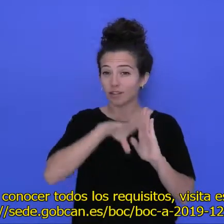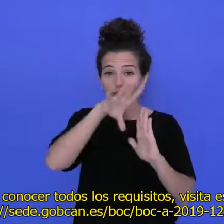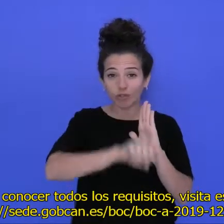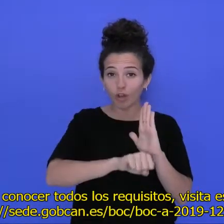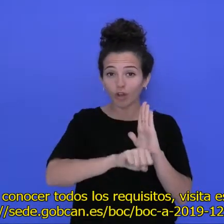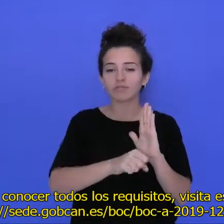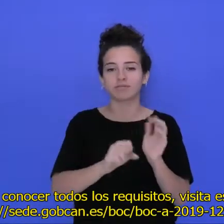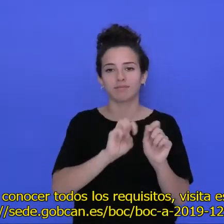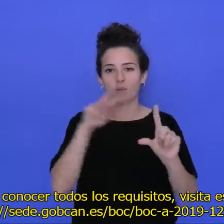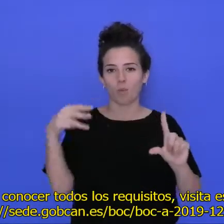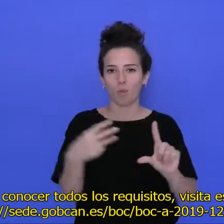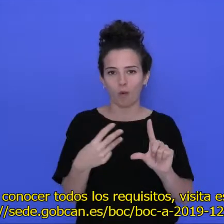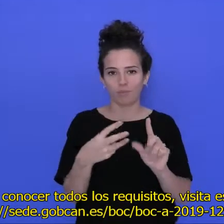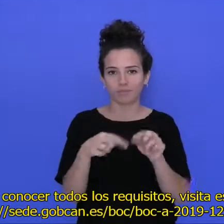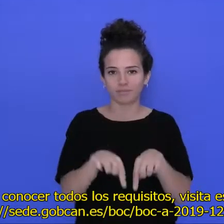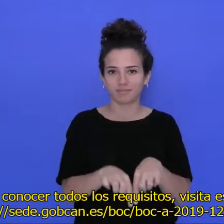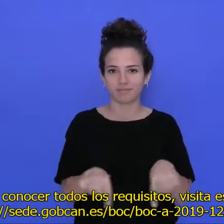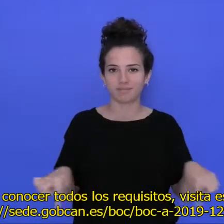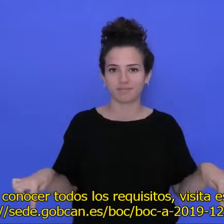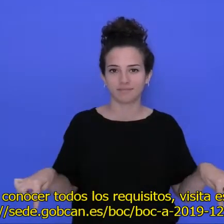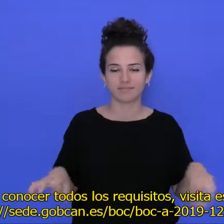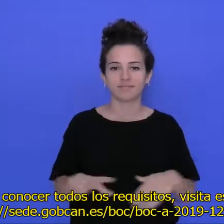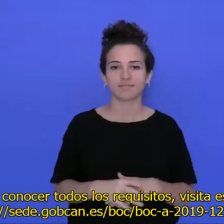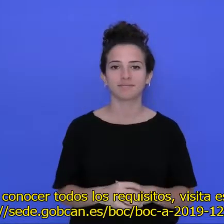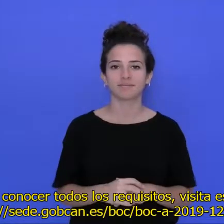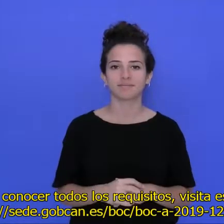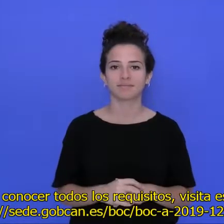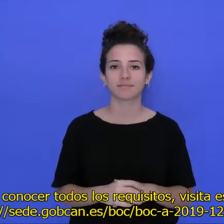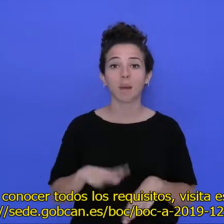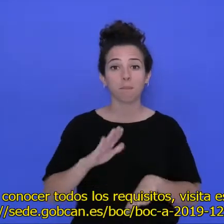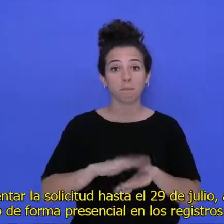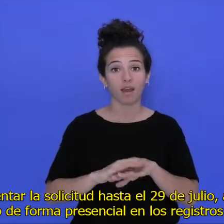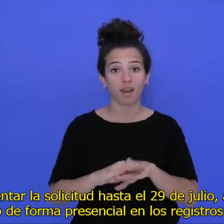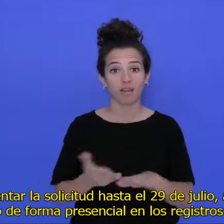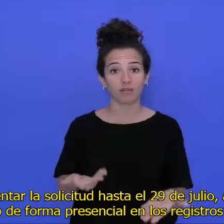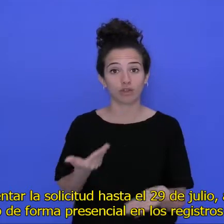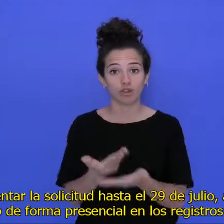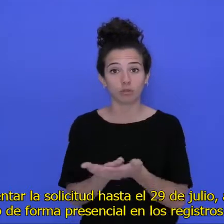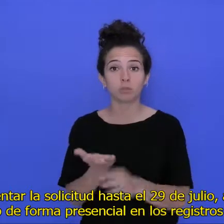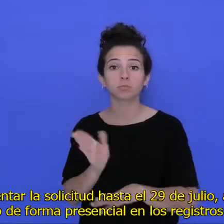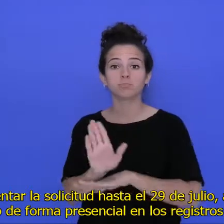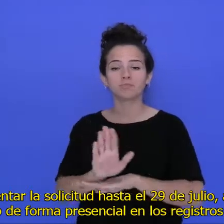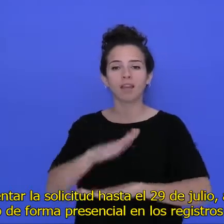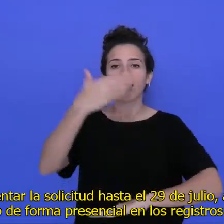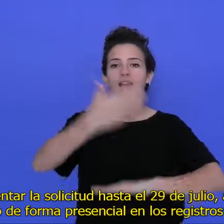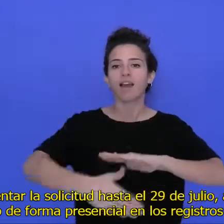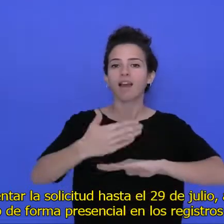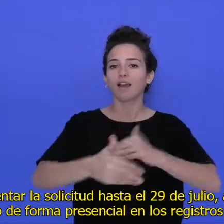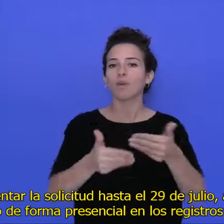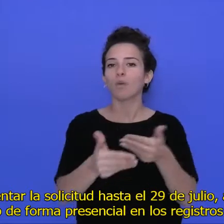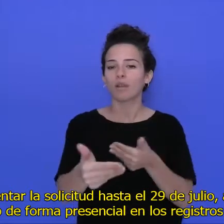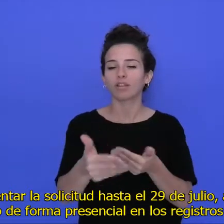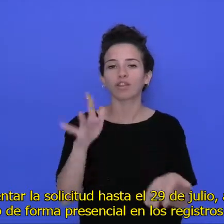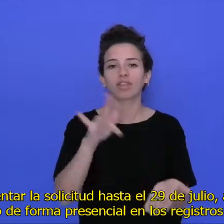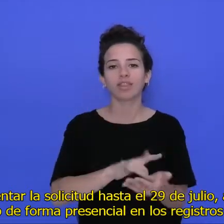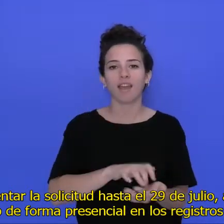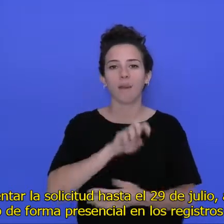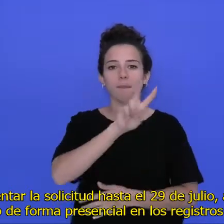Para conocer todos los requisitos, visita este enlace. Puedes presentar la solicitud hasta el 29 de